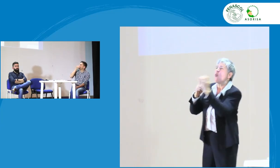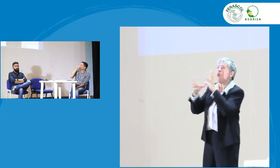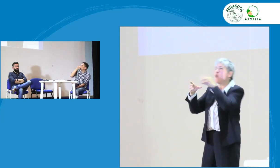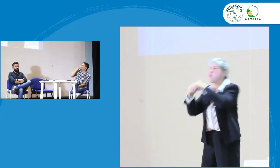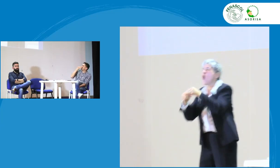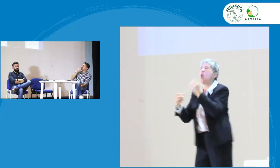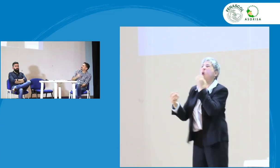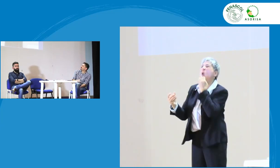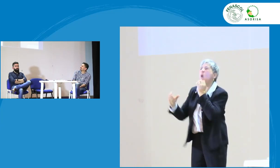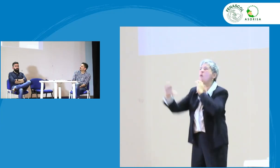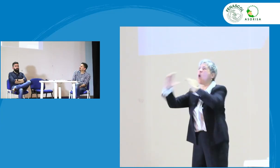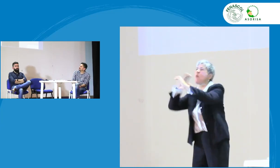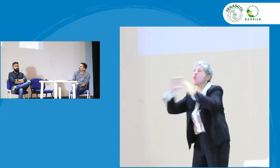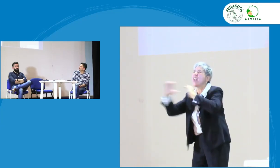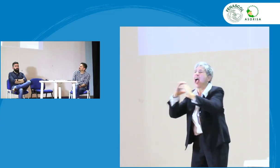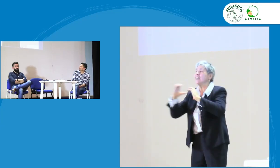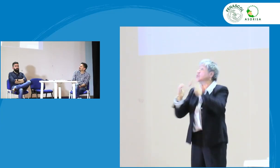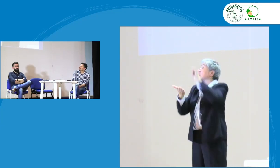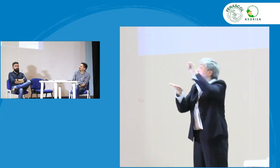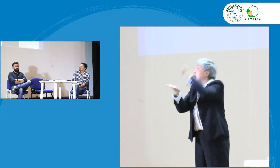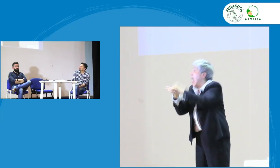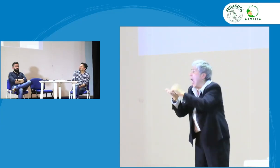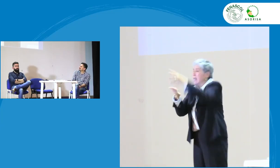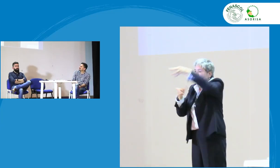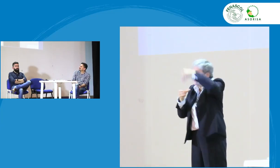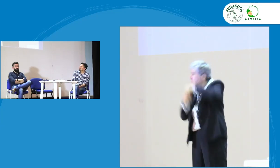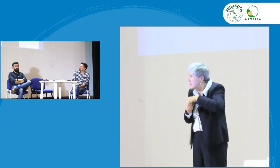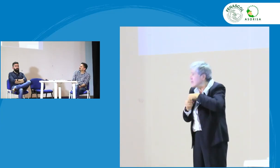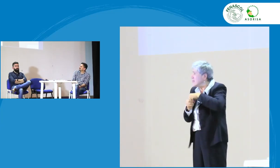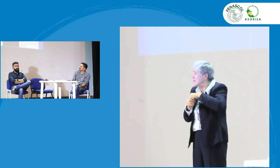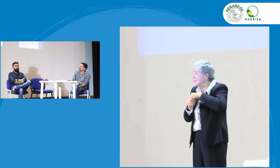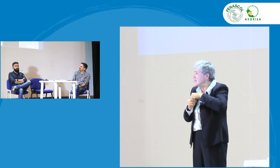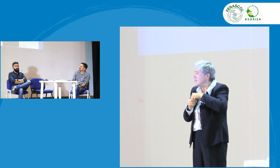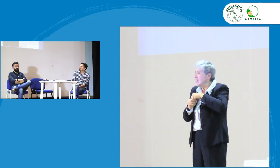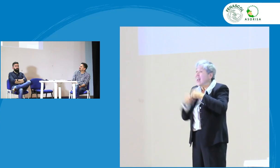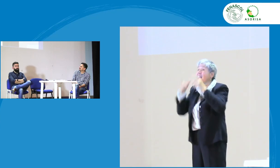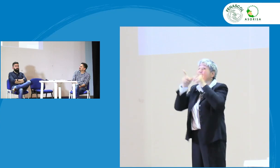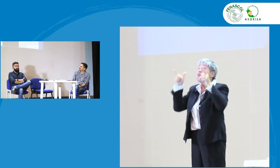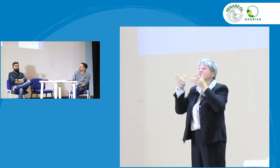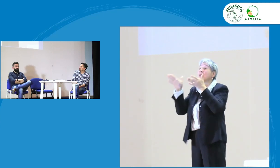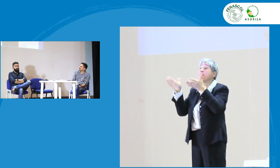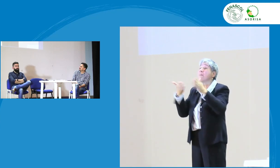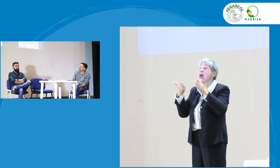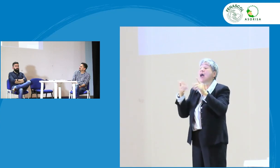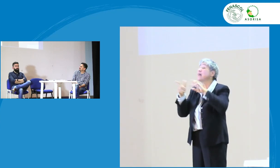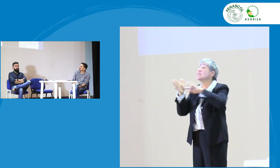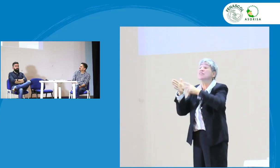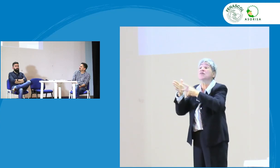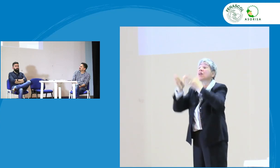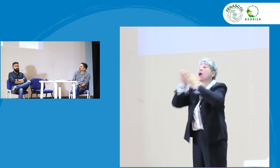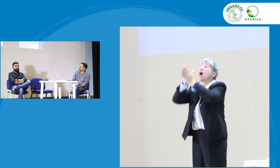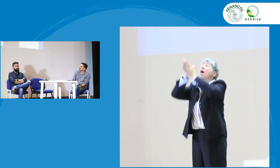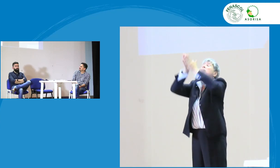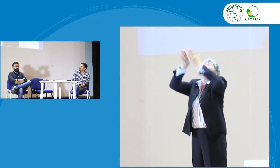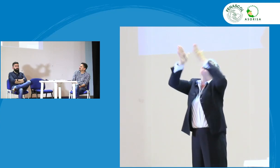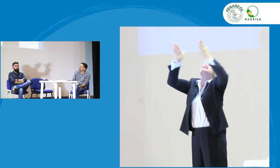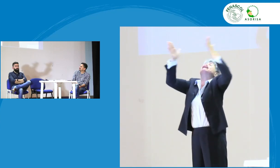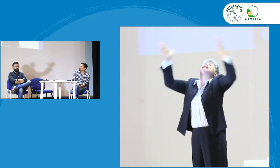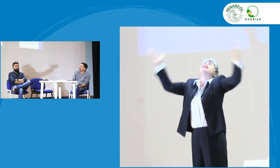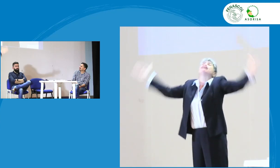ya el tema de cultura, de comunicación, eso hace parte de la planeación lingüística. Tiene